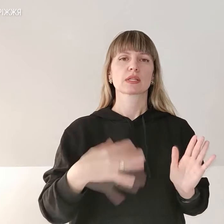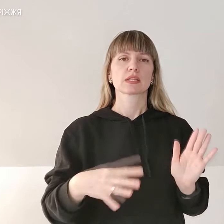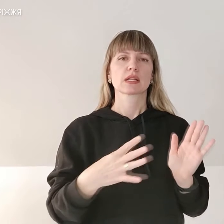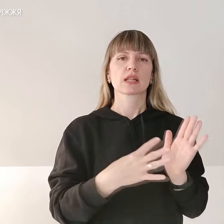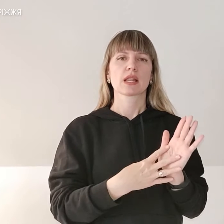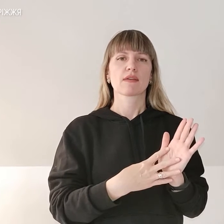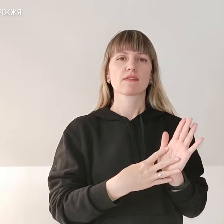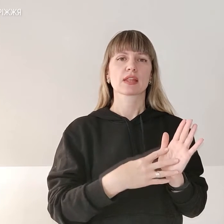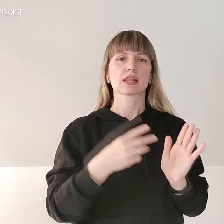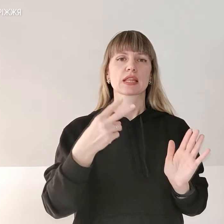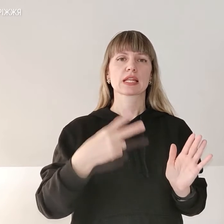37.